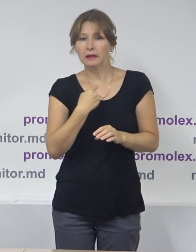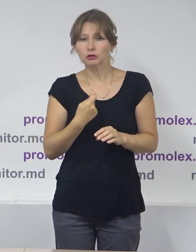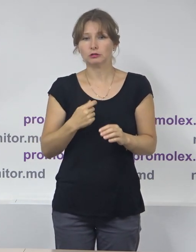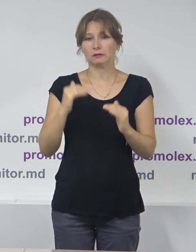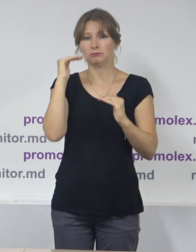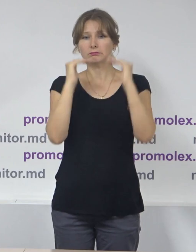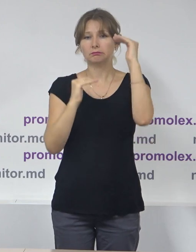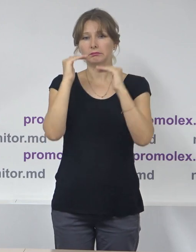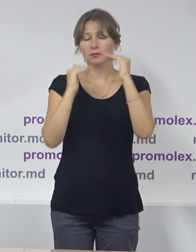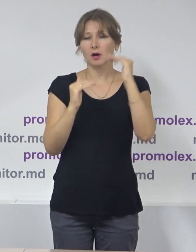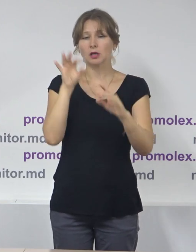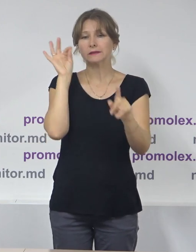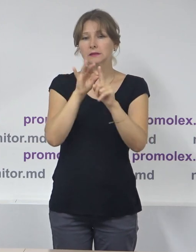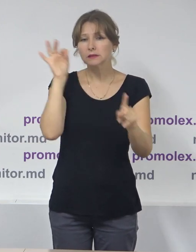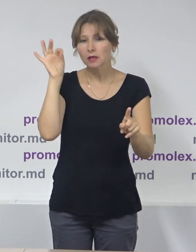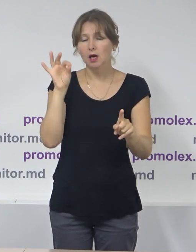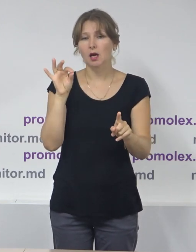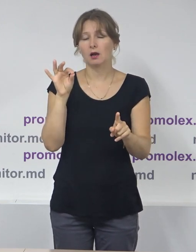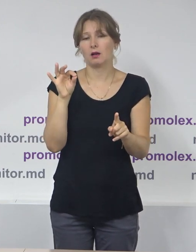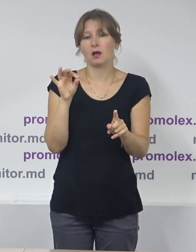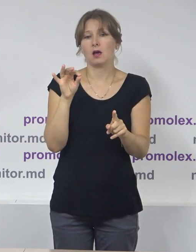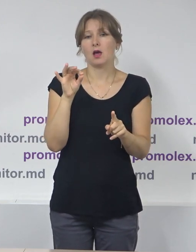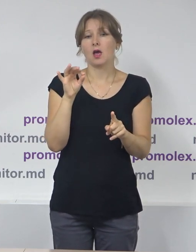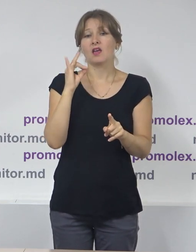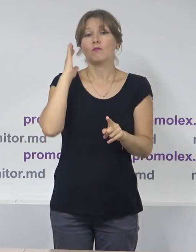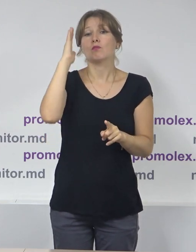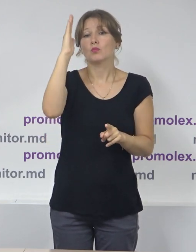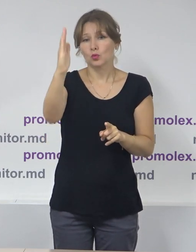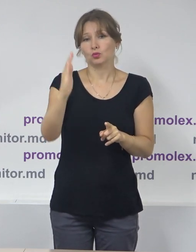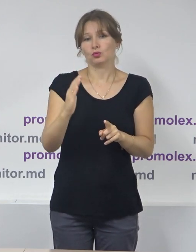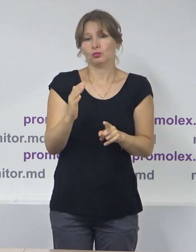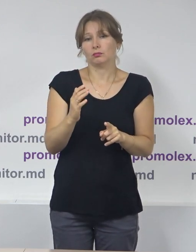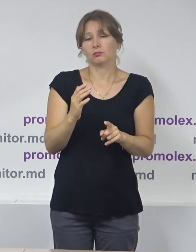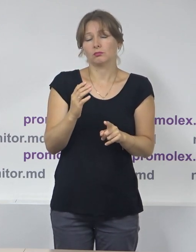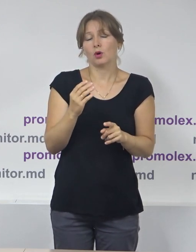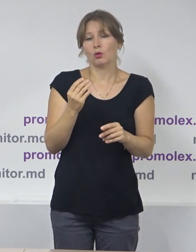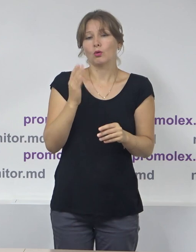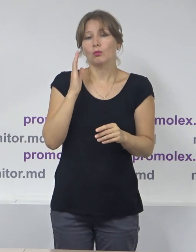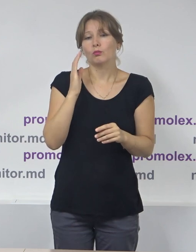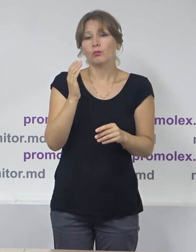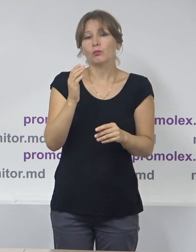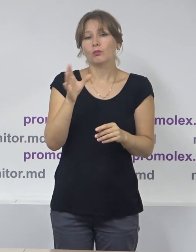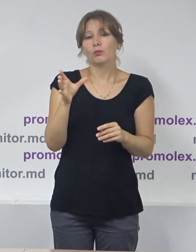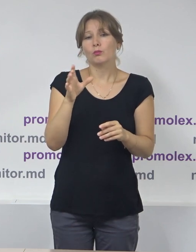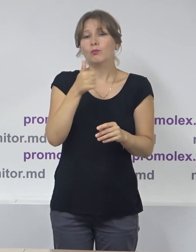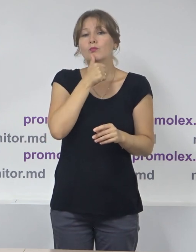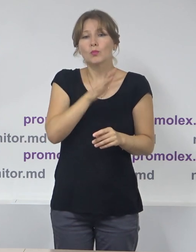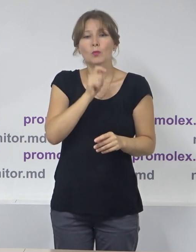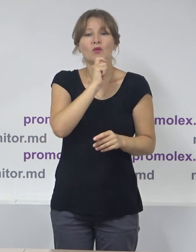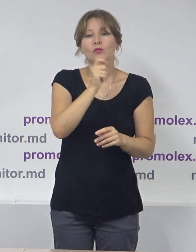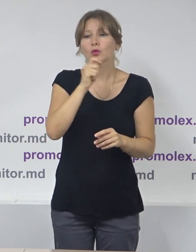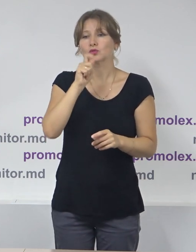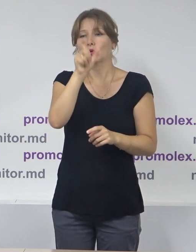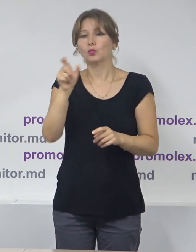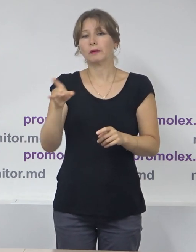dat fiind faptul că este un proces care, în continuare, este destul de disputat, așa cum arată sondajele de opinie în Republica